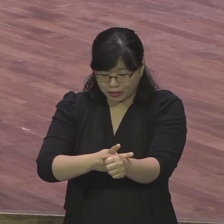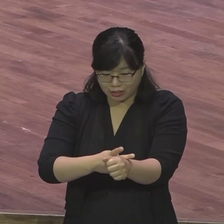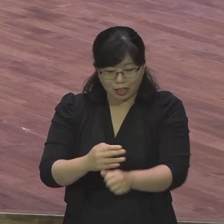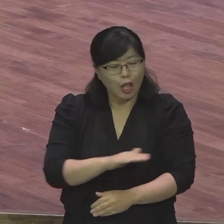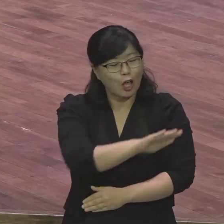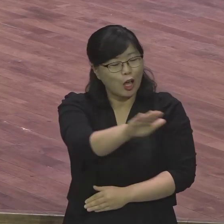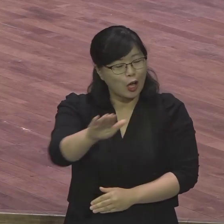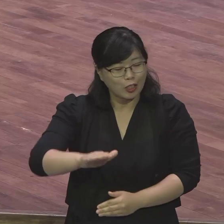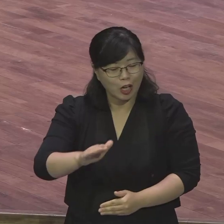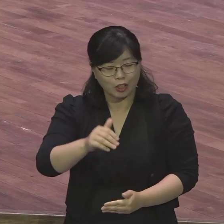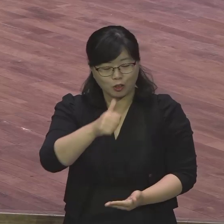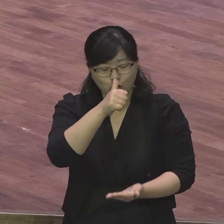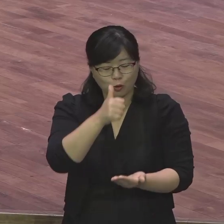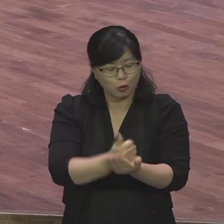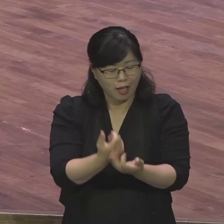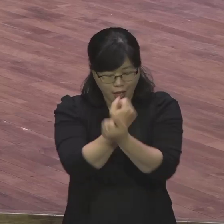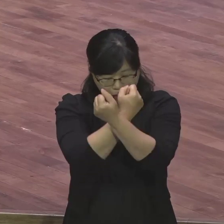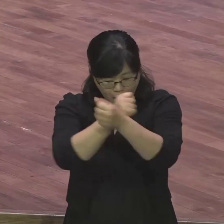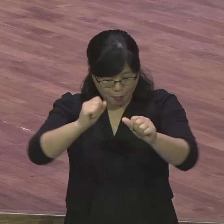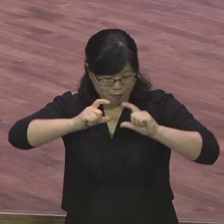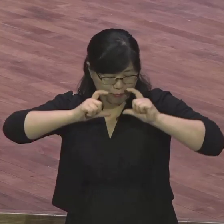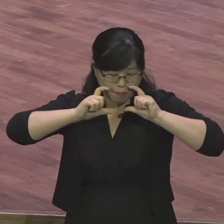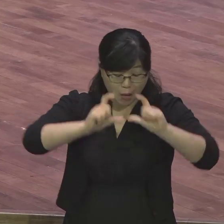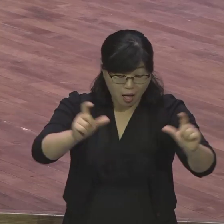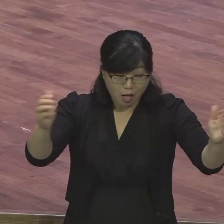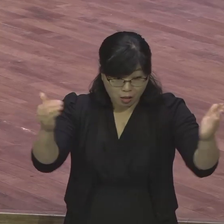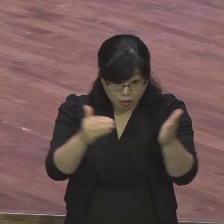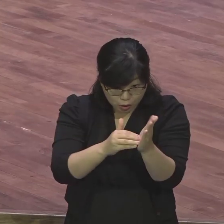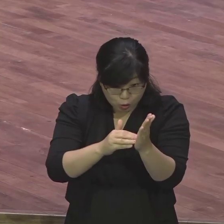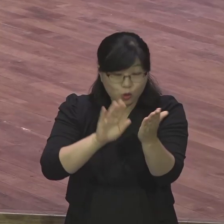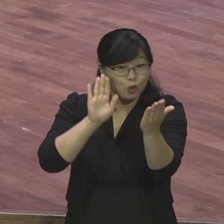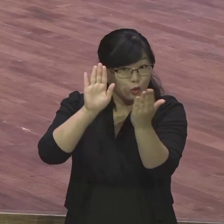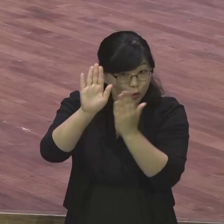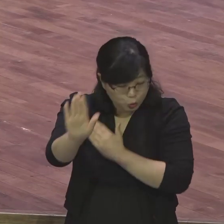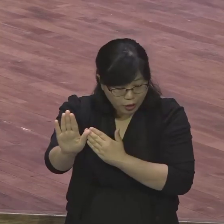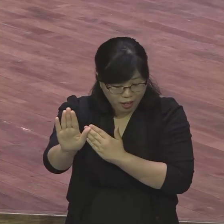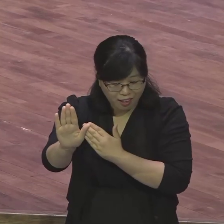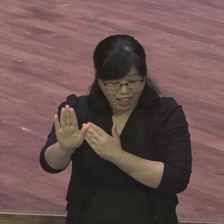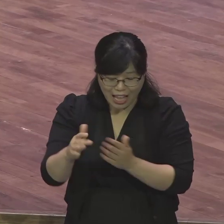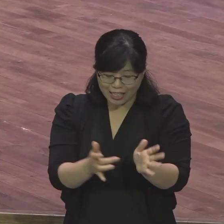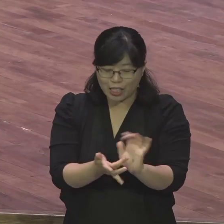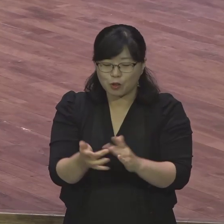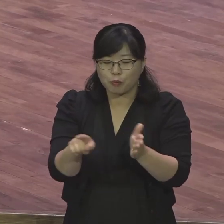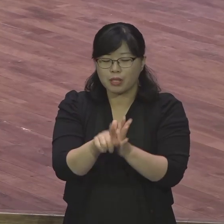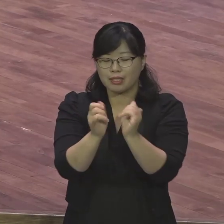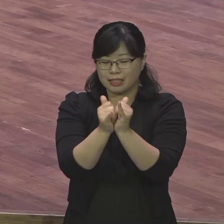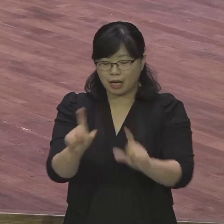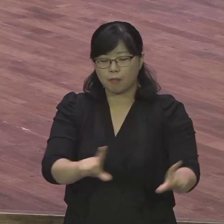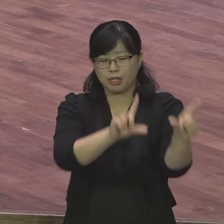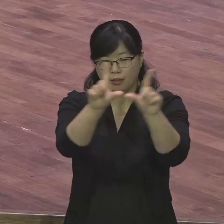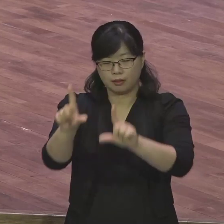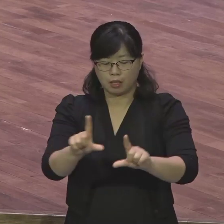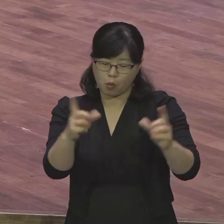통해서 우리의 삶이 이제 뭐요. 완벽하게 보장되었다. 해방되었으니까 이제는